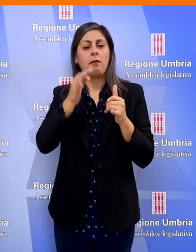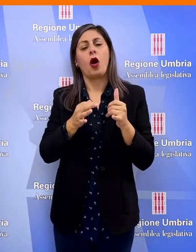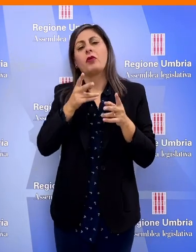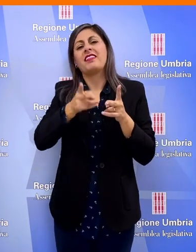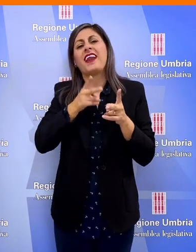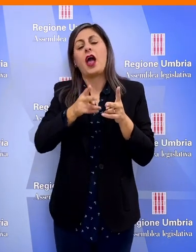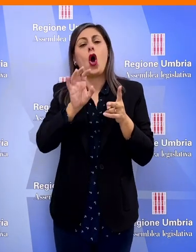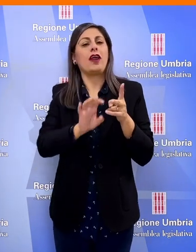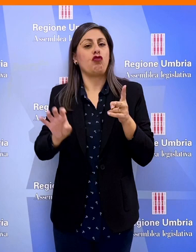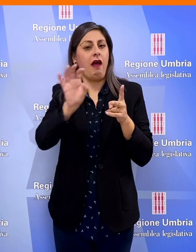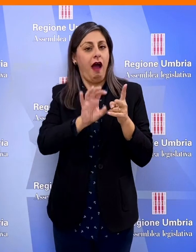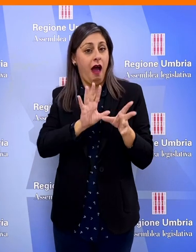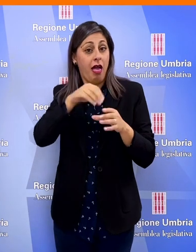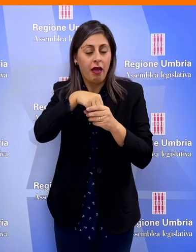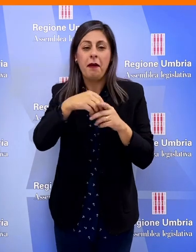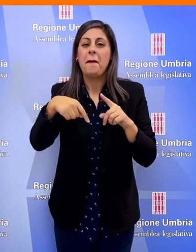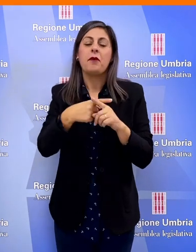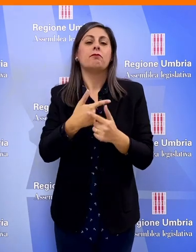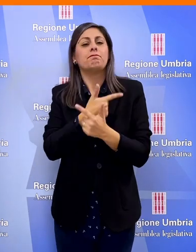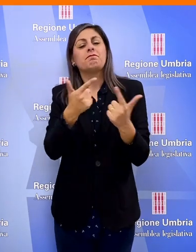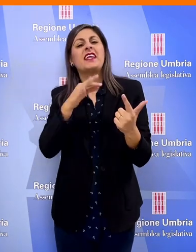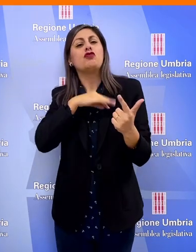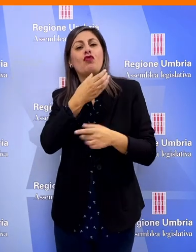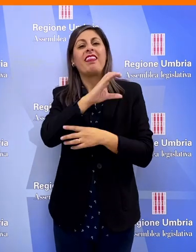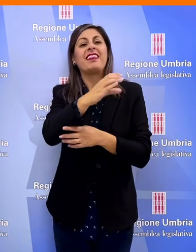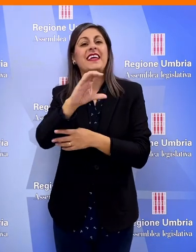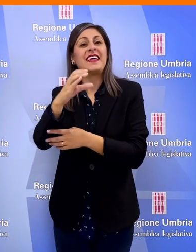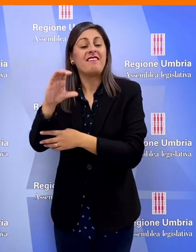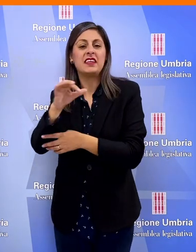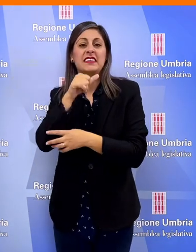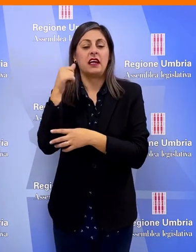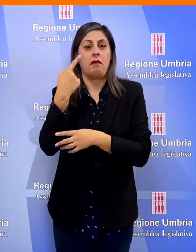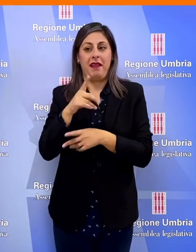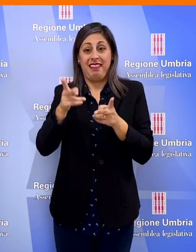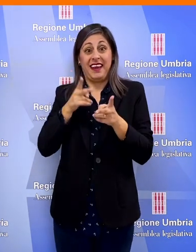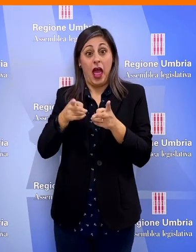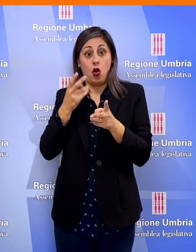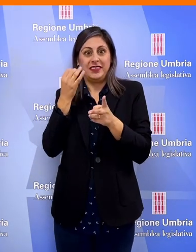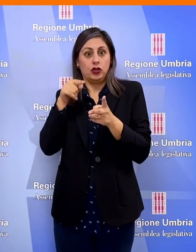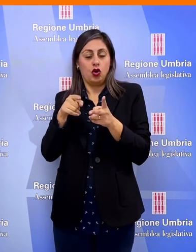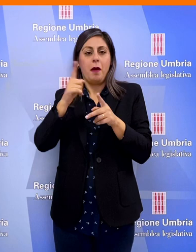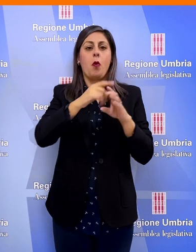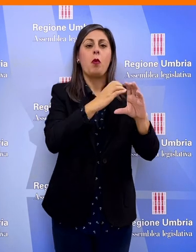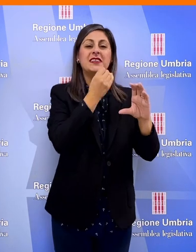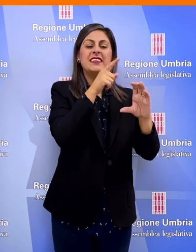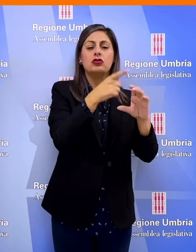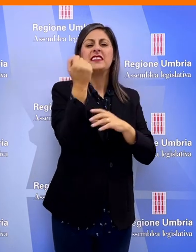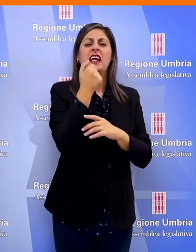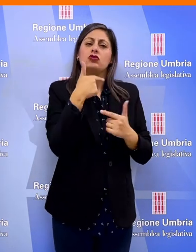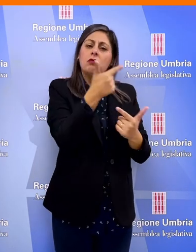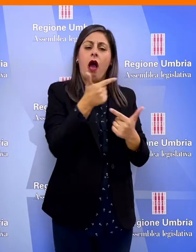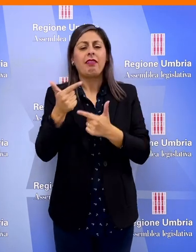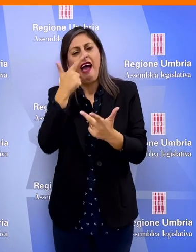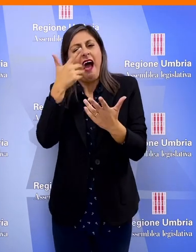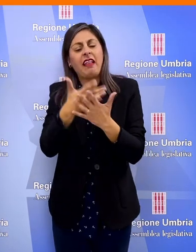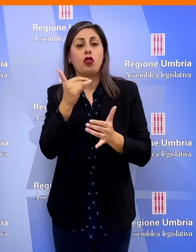la bicicletta sulle tratte ferroviarie regionali e l'erogazione di incentivi per attrezzare le stazioni dei treni e degli autobus con alcuni